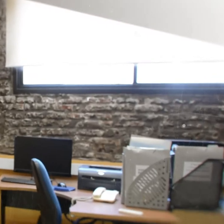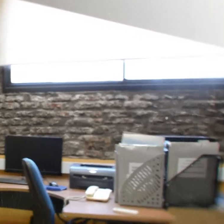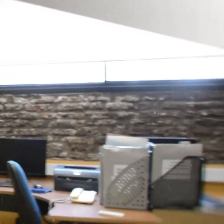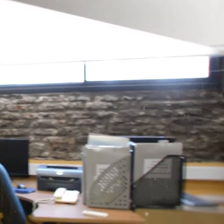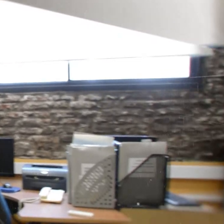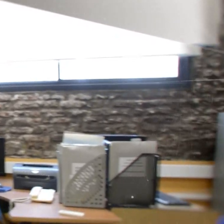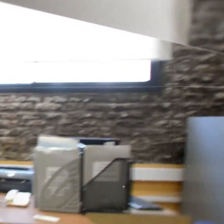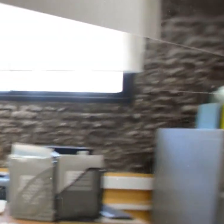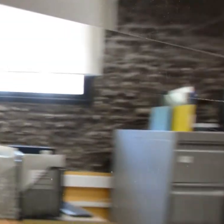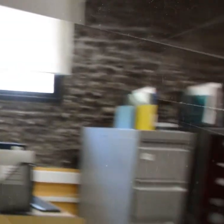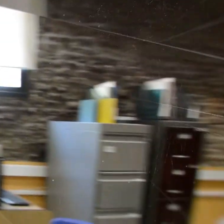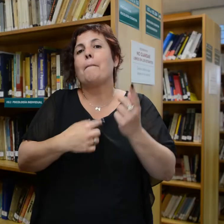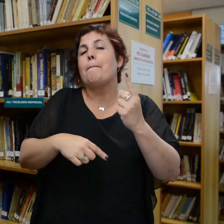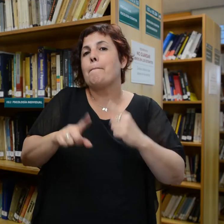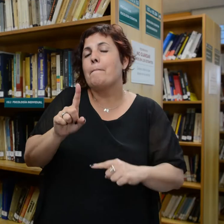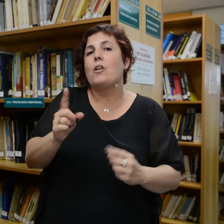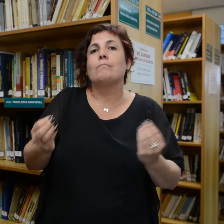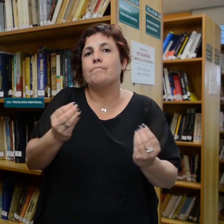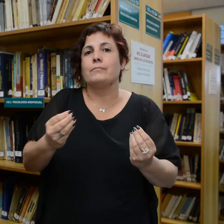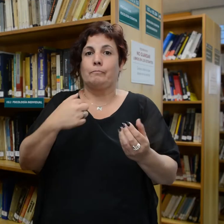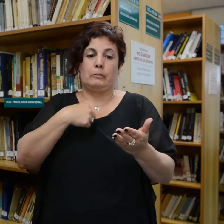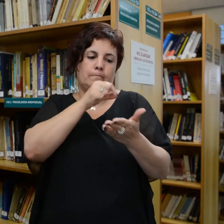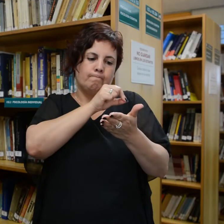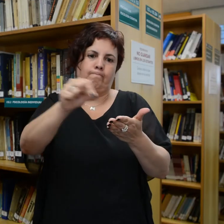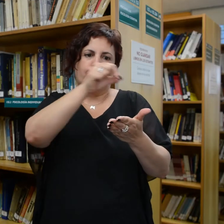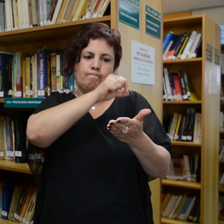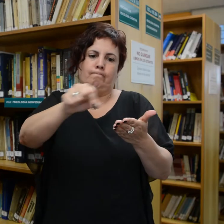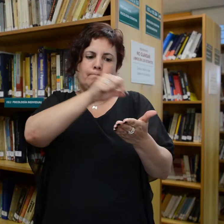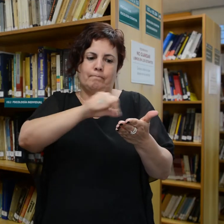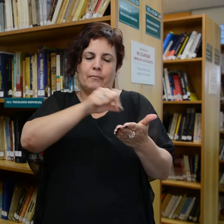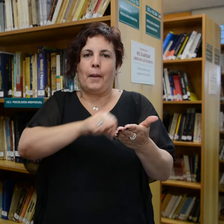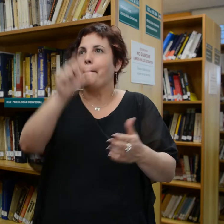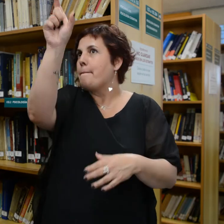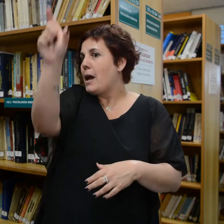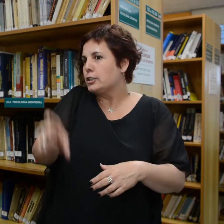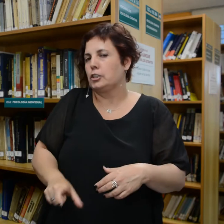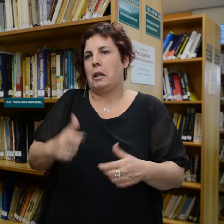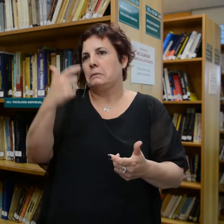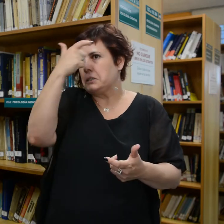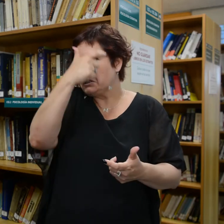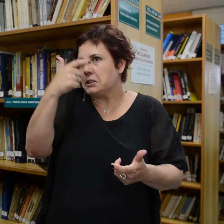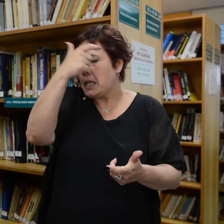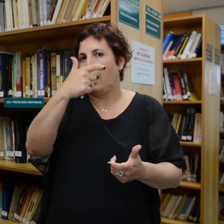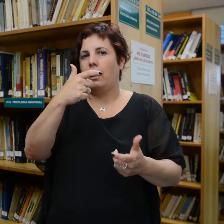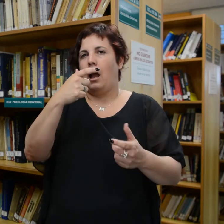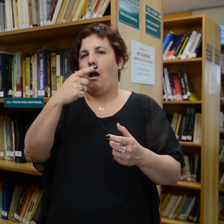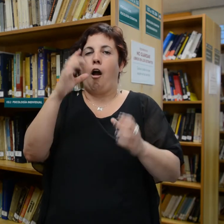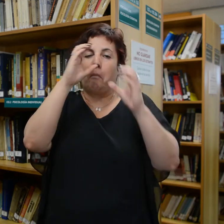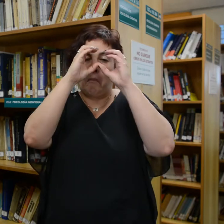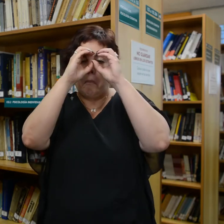Pero más importante aún, el subrayado impide que quienes tienen una dificultad visual, ceguera o baja visión,